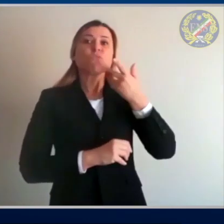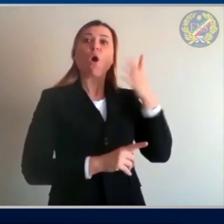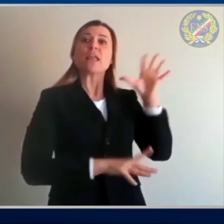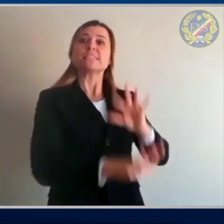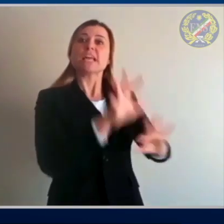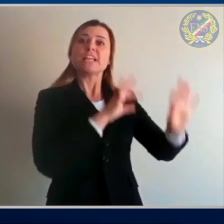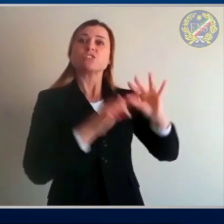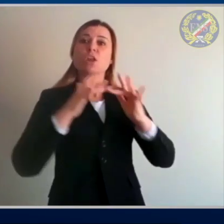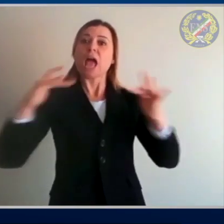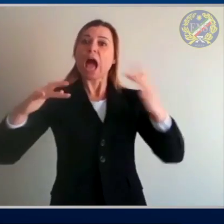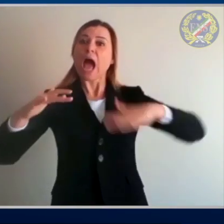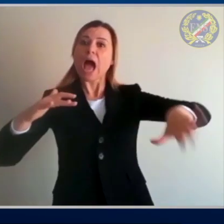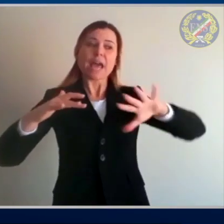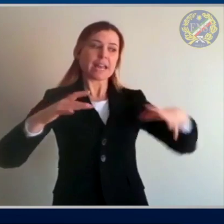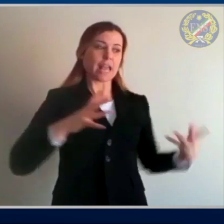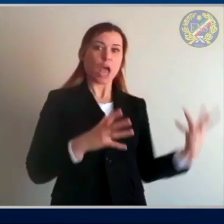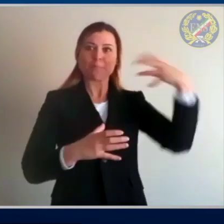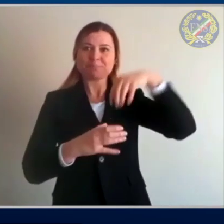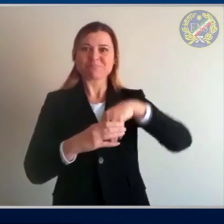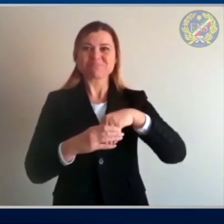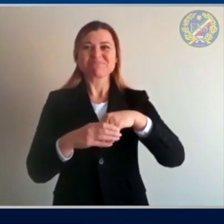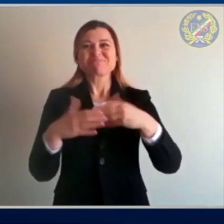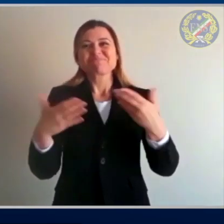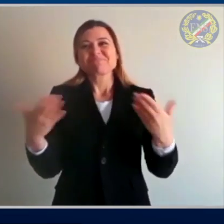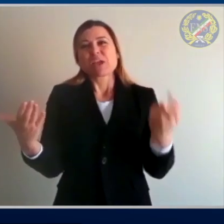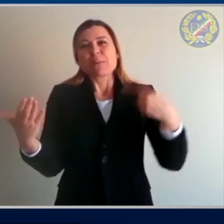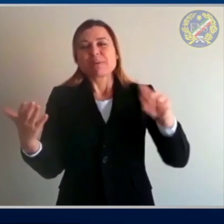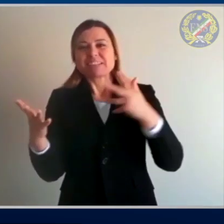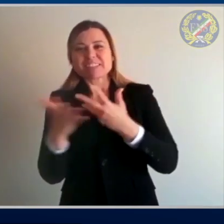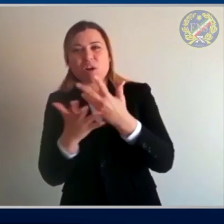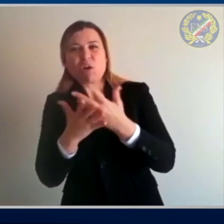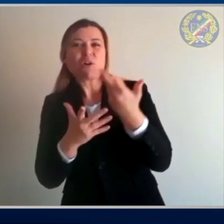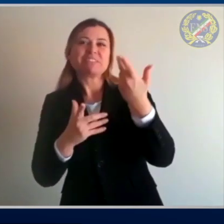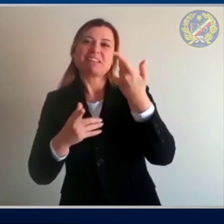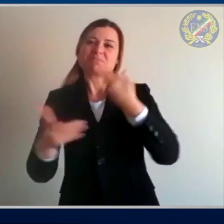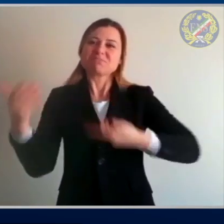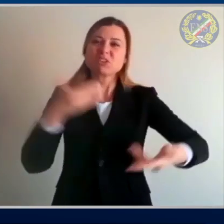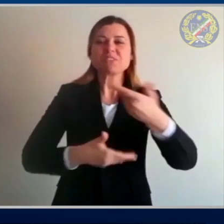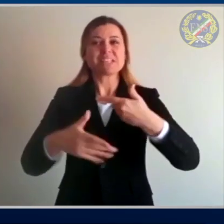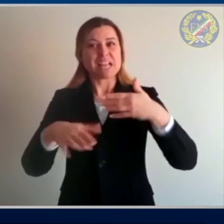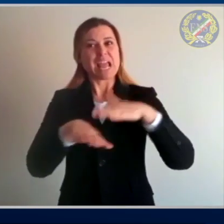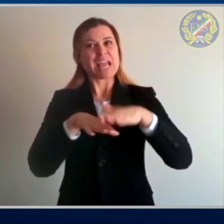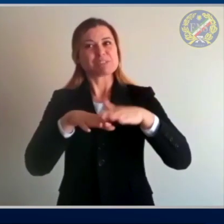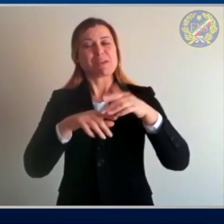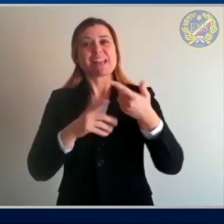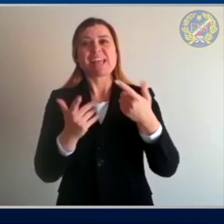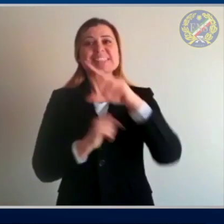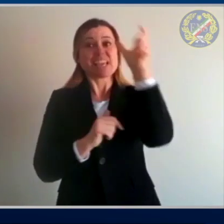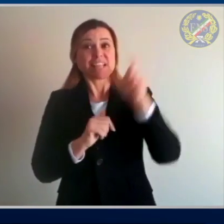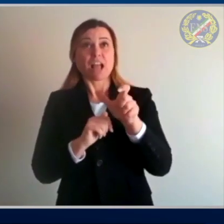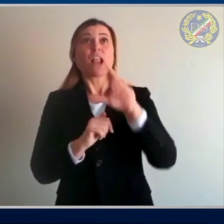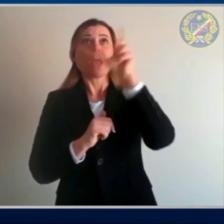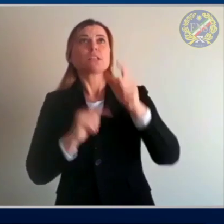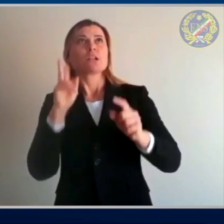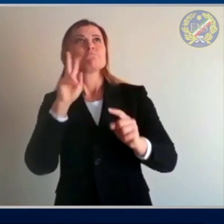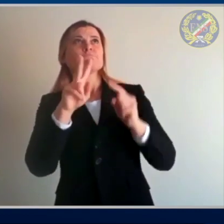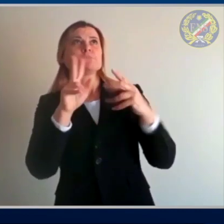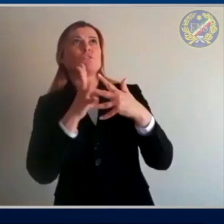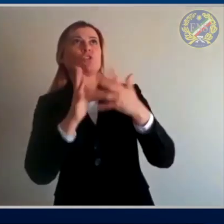bambini e altro. E lo faremo appunto in queste pagine. Insomma, un modo per raccontare e condividere esperienze di un